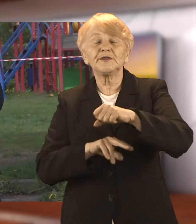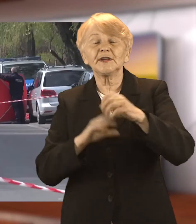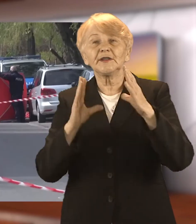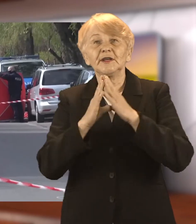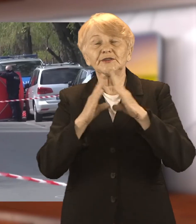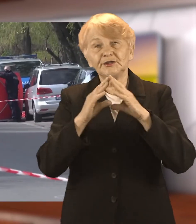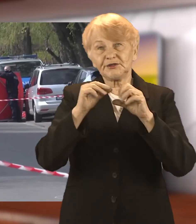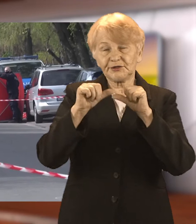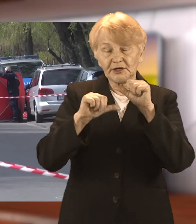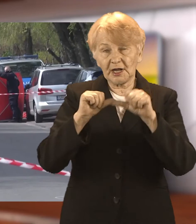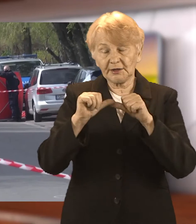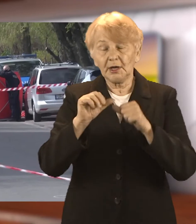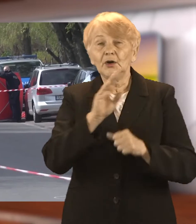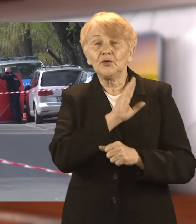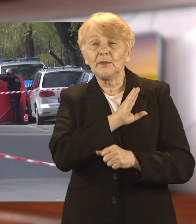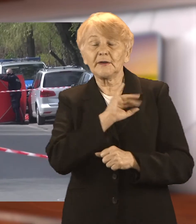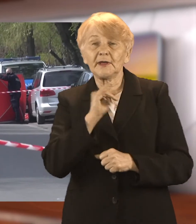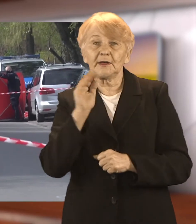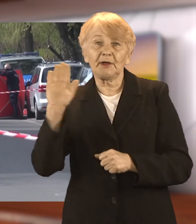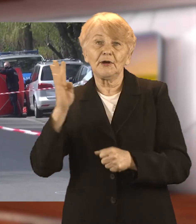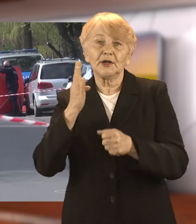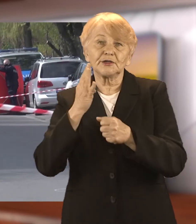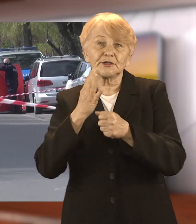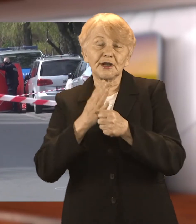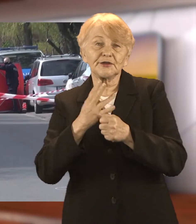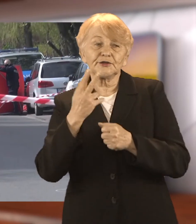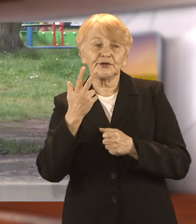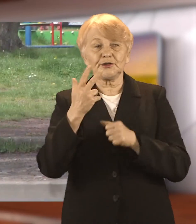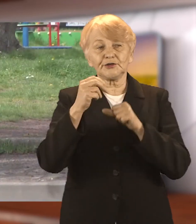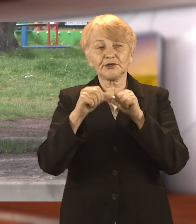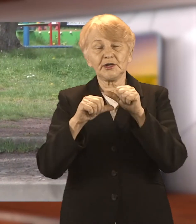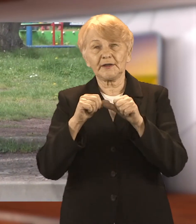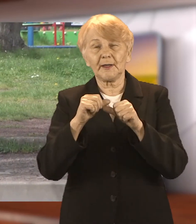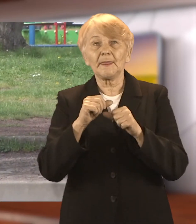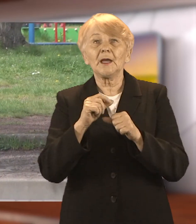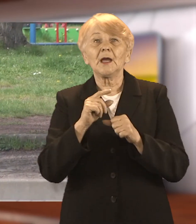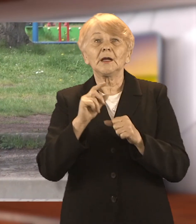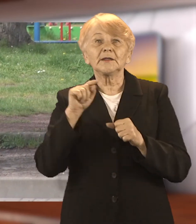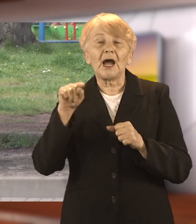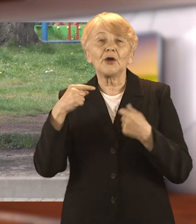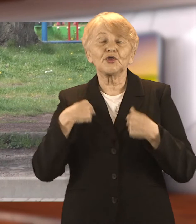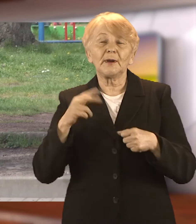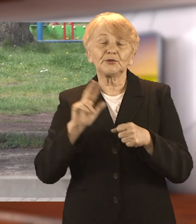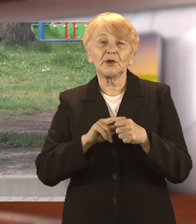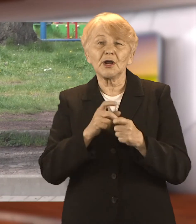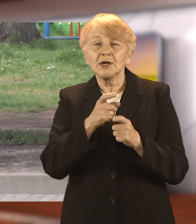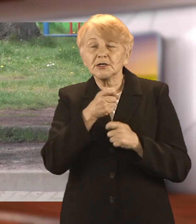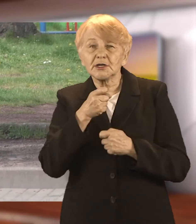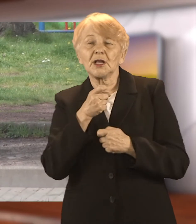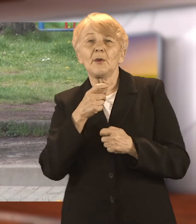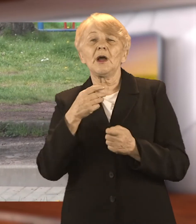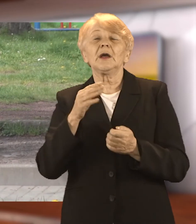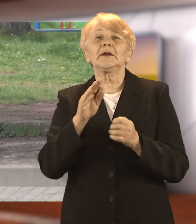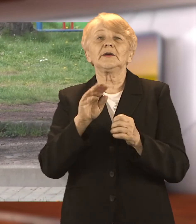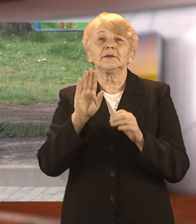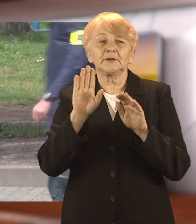służbę odszedł w wieku 43 lat. Także sprawca został postrzelony. Przewieziono go do szpitala, a o jego dalszym